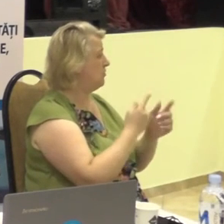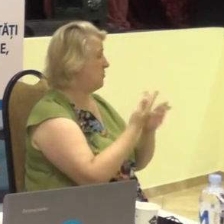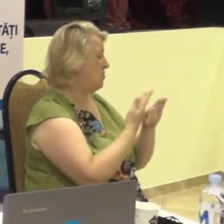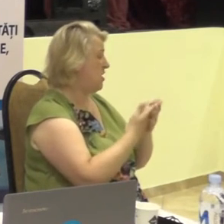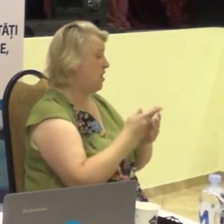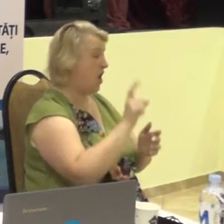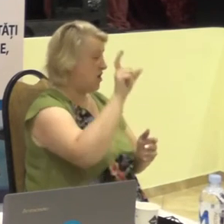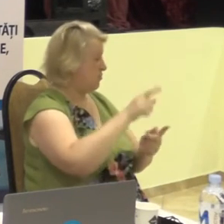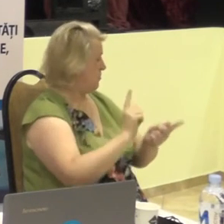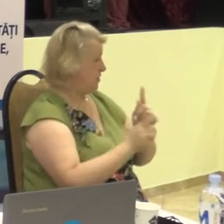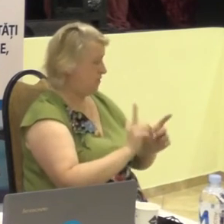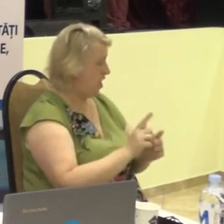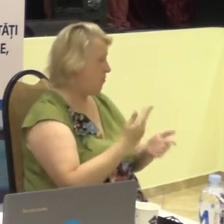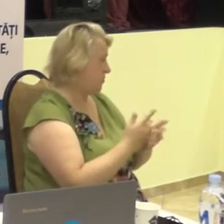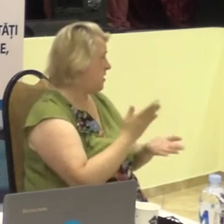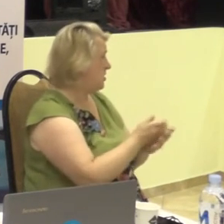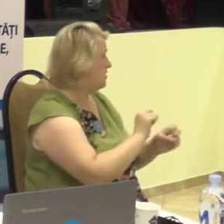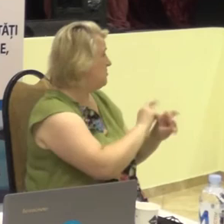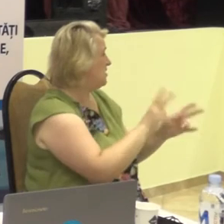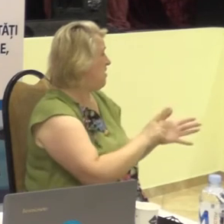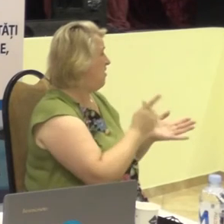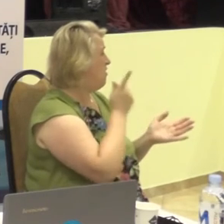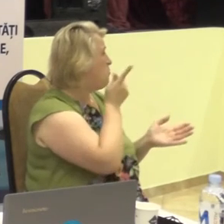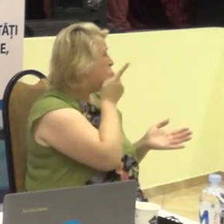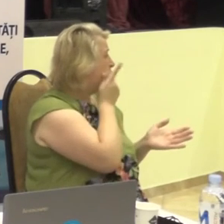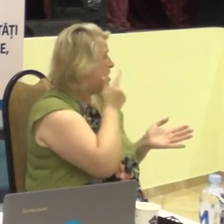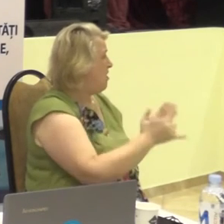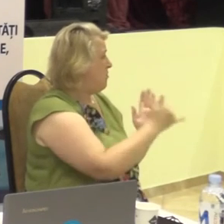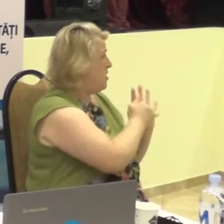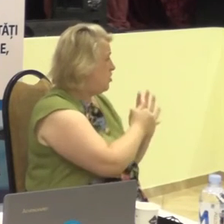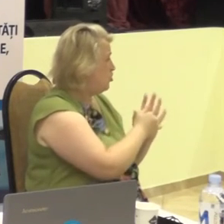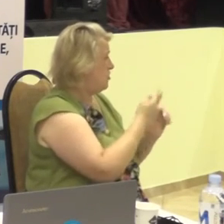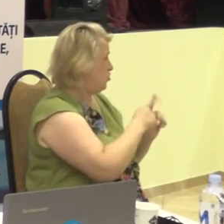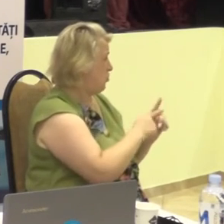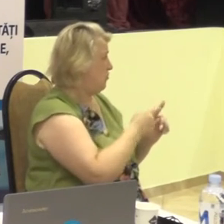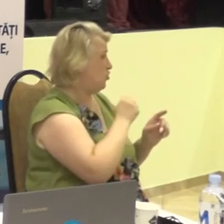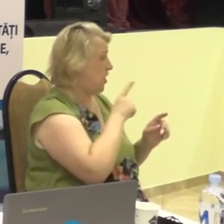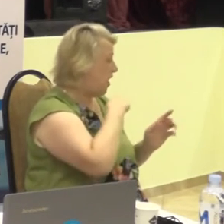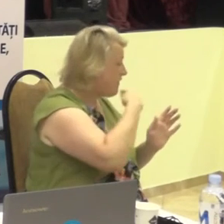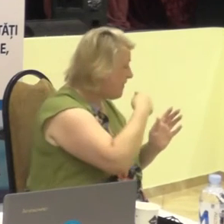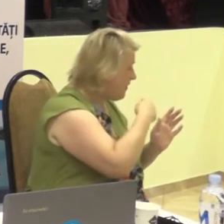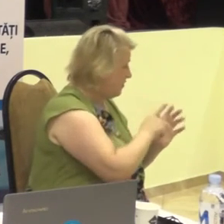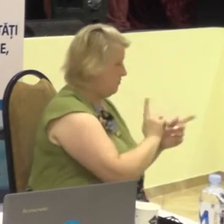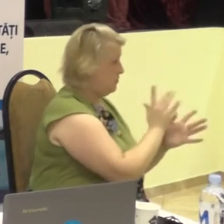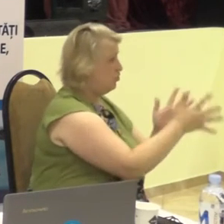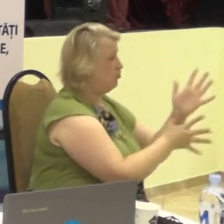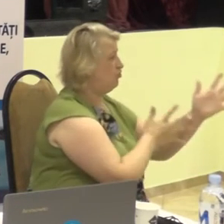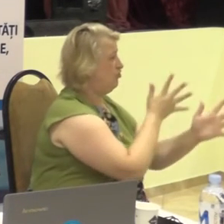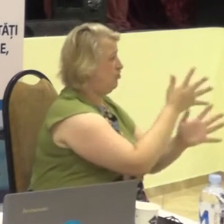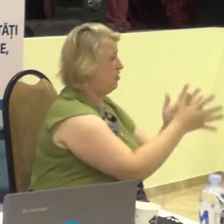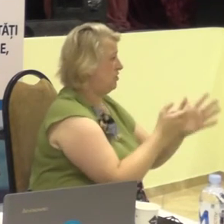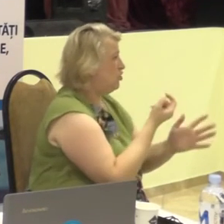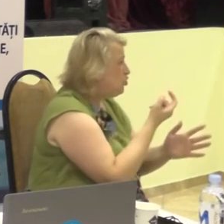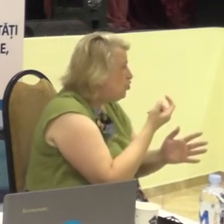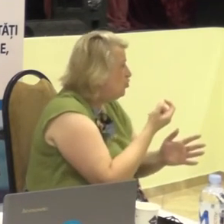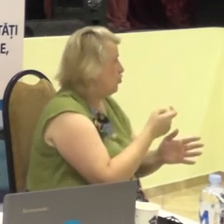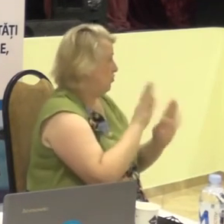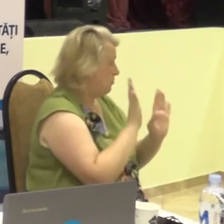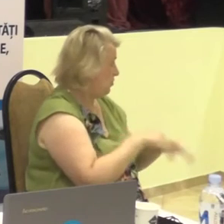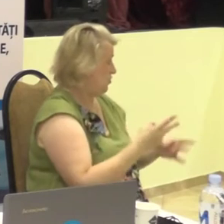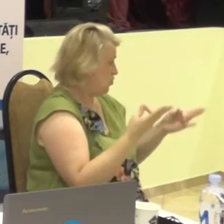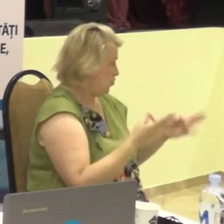semnelor. Cum ar fi? Și alte tehnică care au nevoie